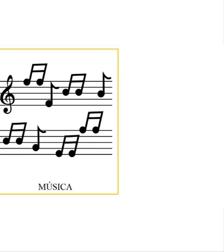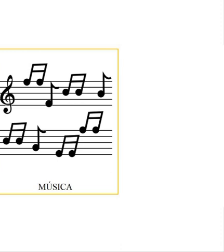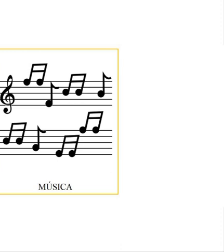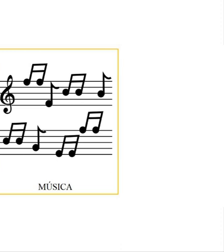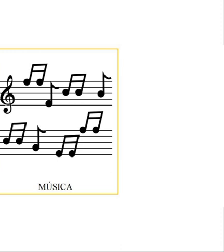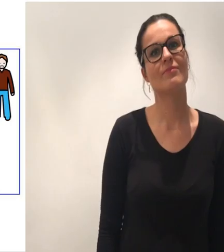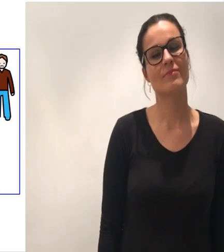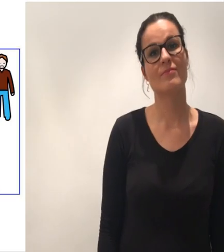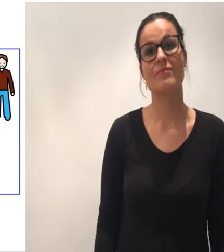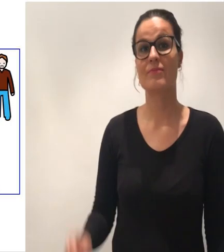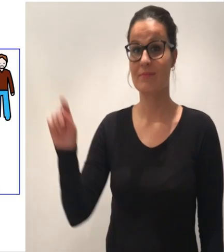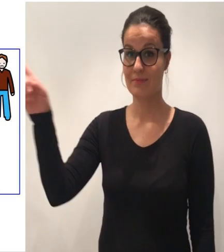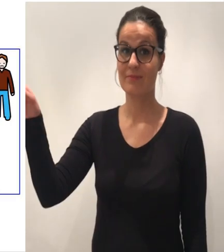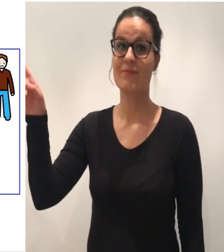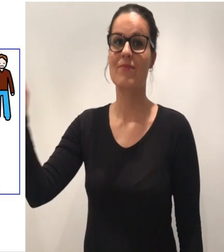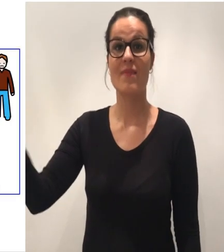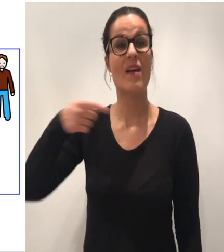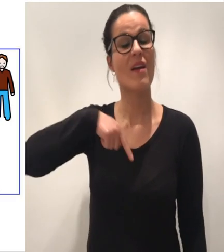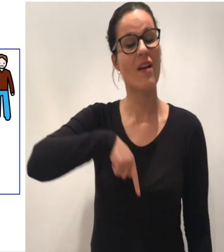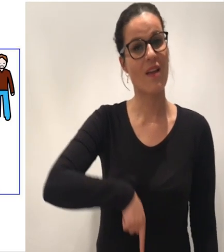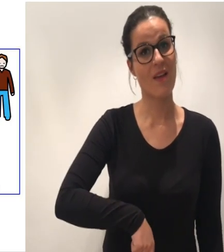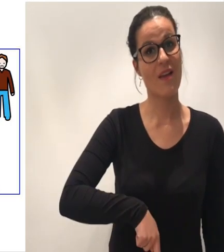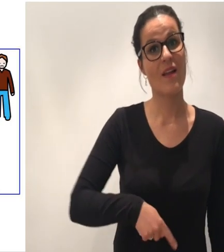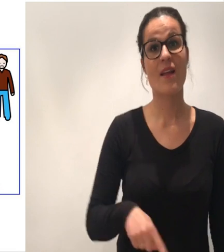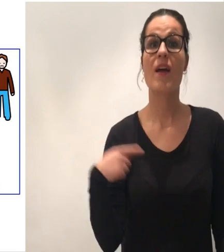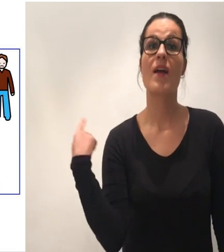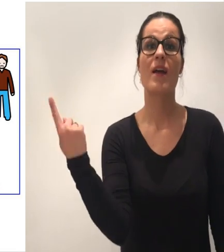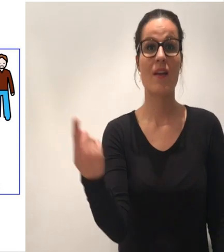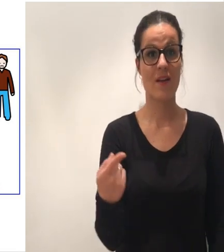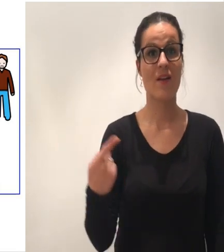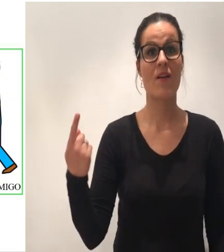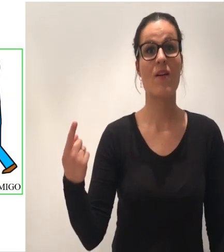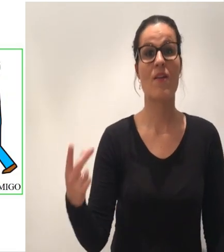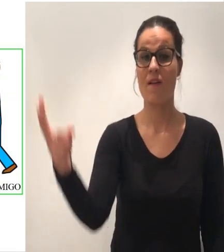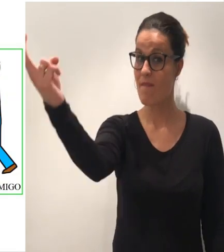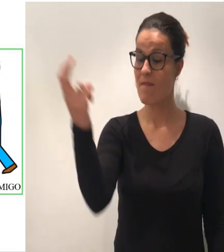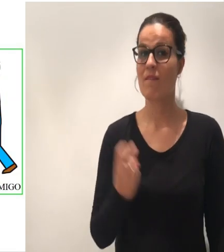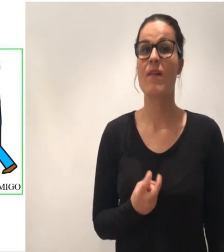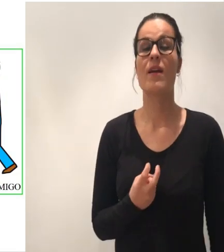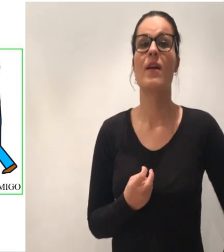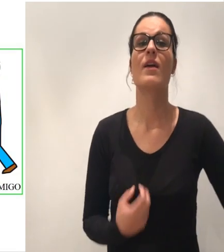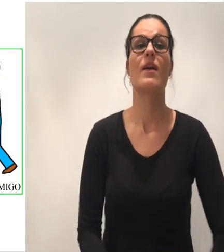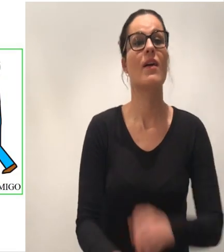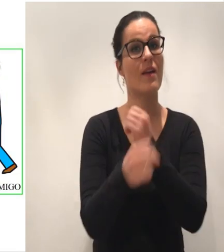Si te sientes solo, ven aquí